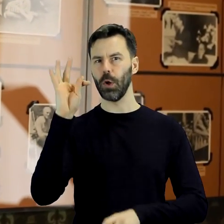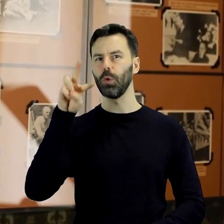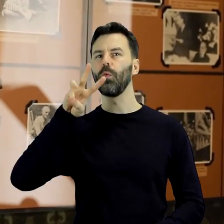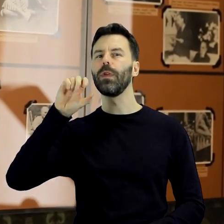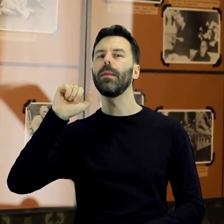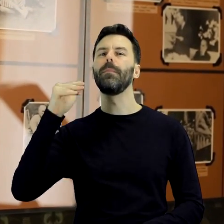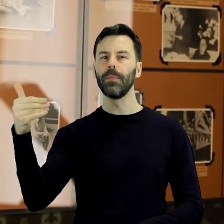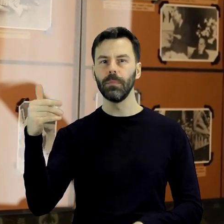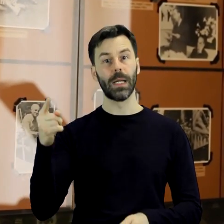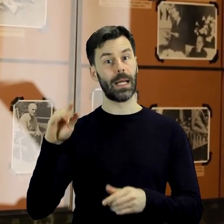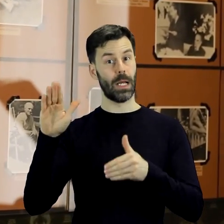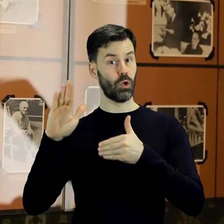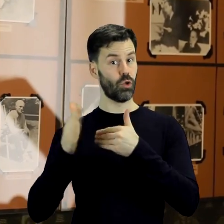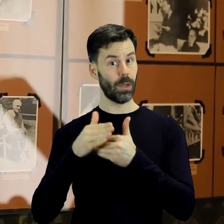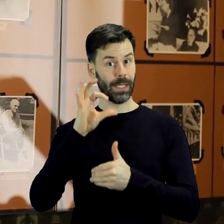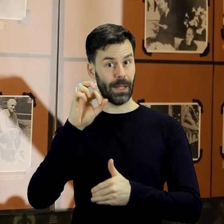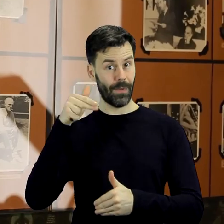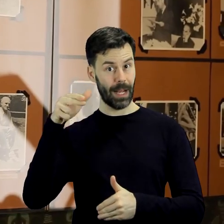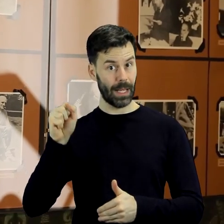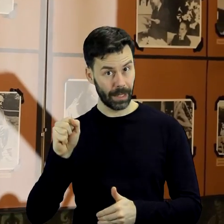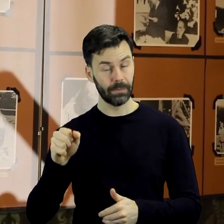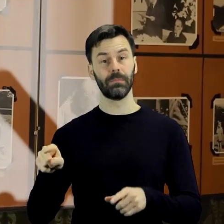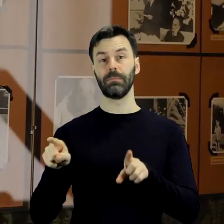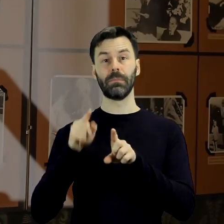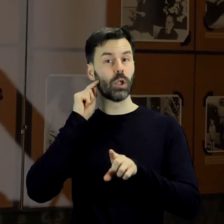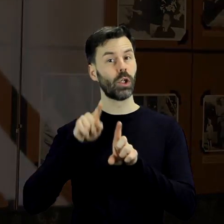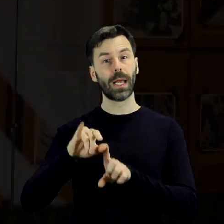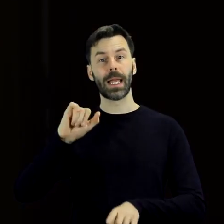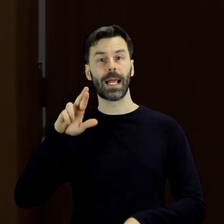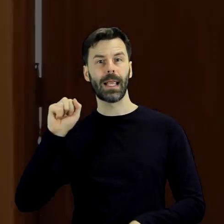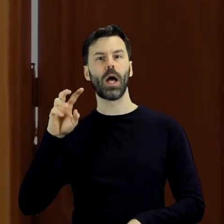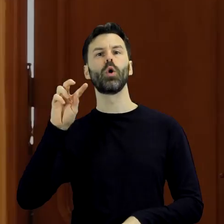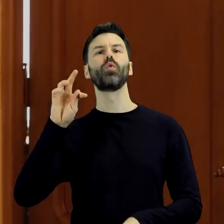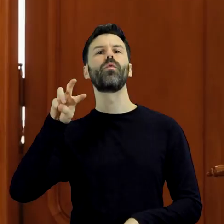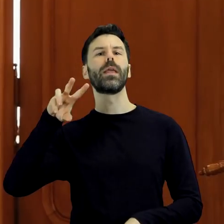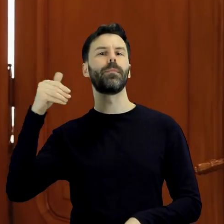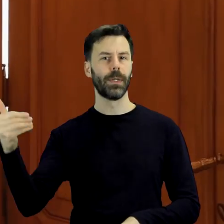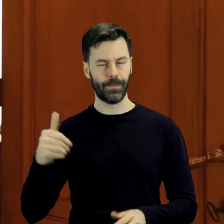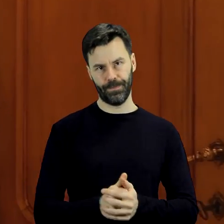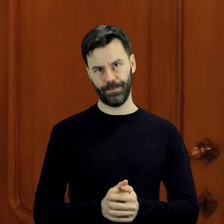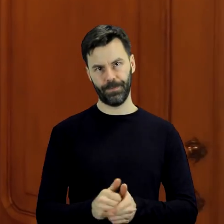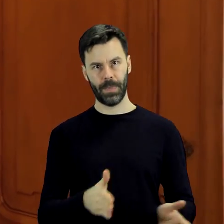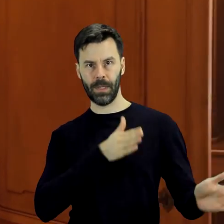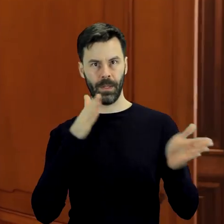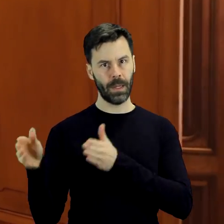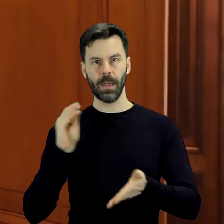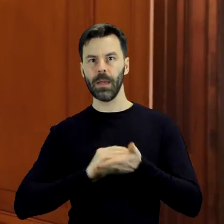m.in. z żoną Stefanią i z siostrą Ireną Tuwim. Pisarz Jerzy Kosiński to bohater